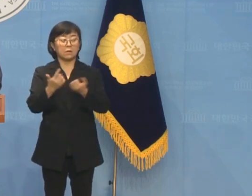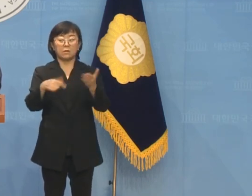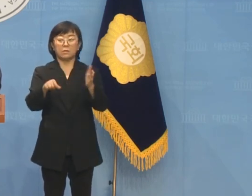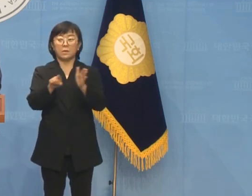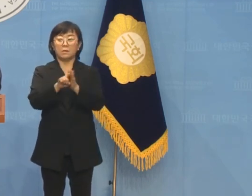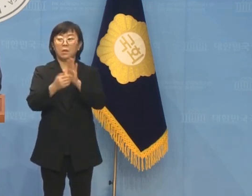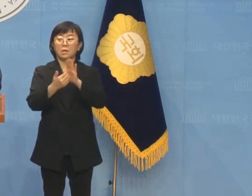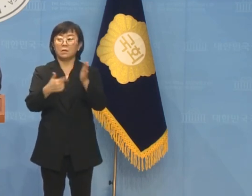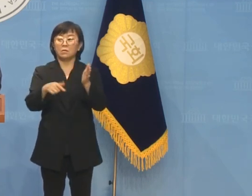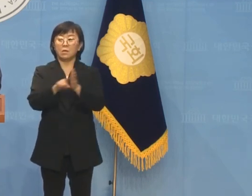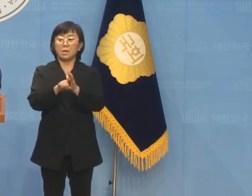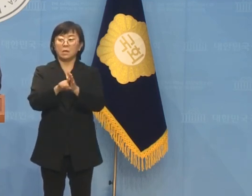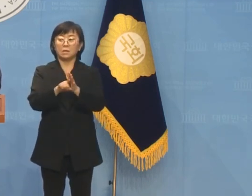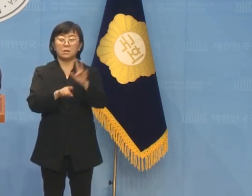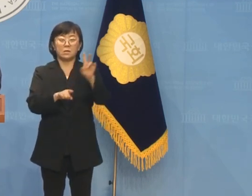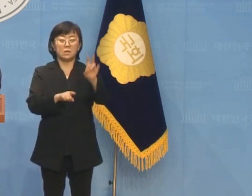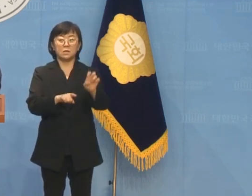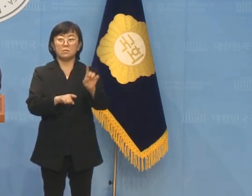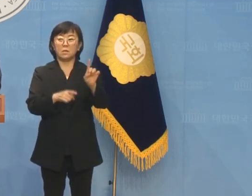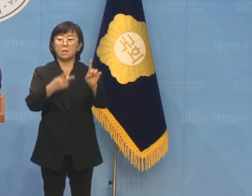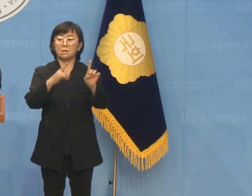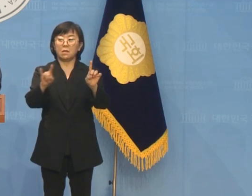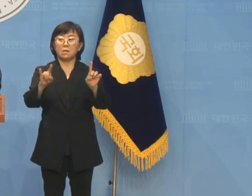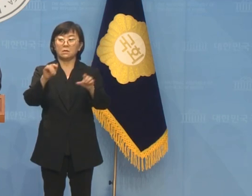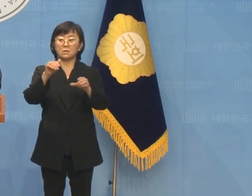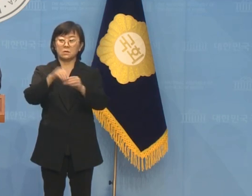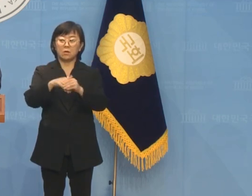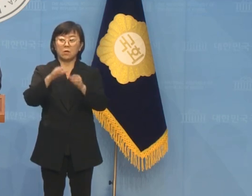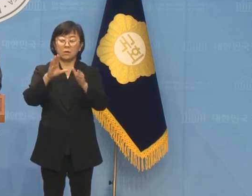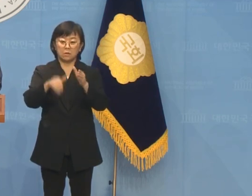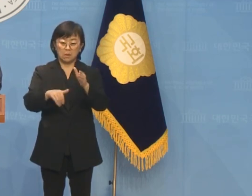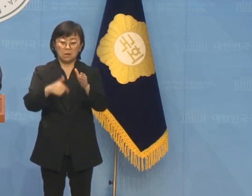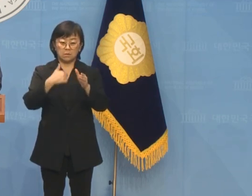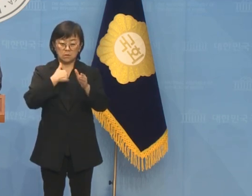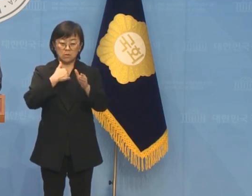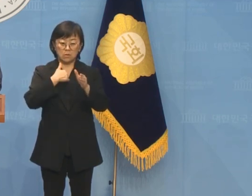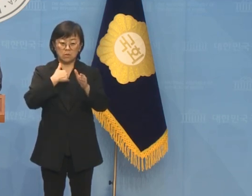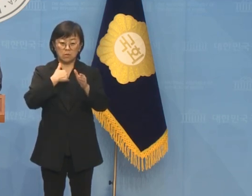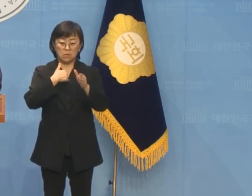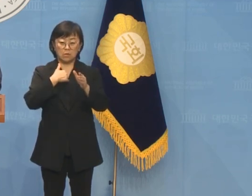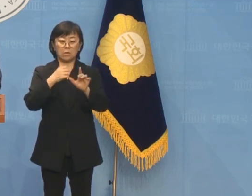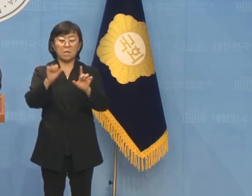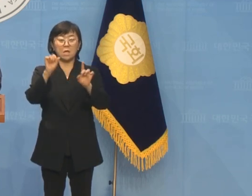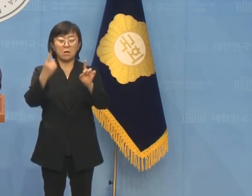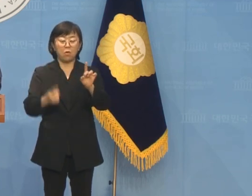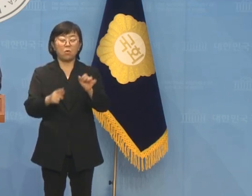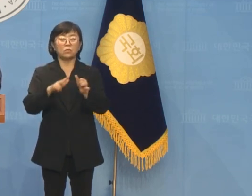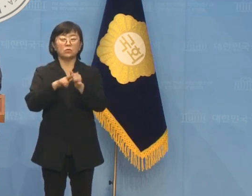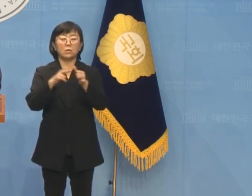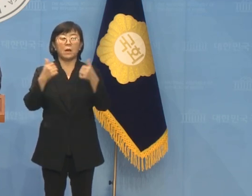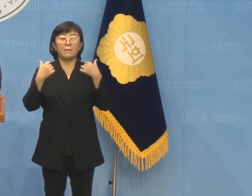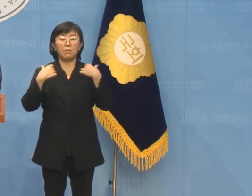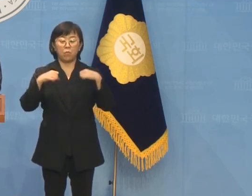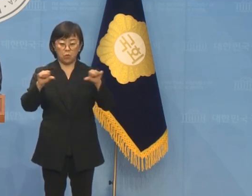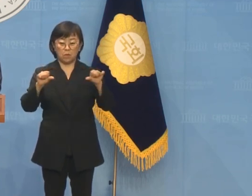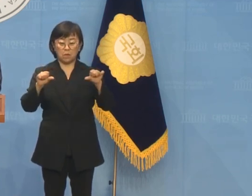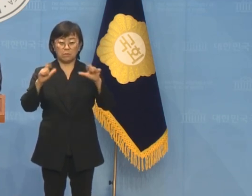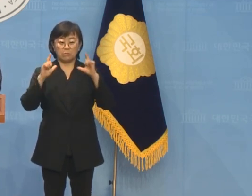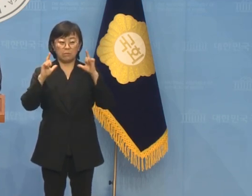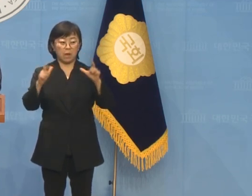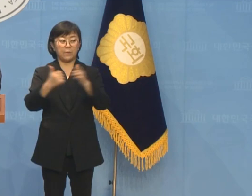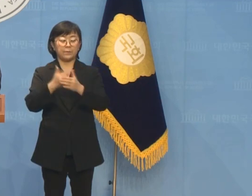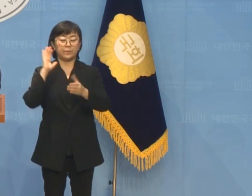앞선 21대 총선에서도 저는 기꺼이 1호 불출마를 선언했고 지난